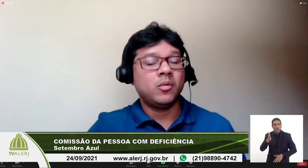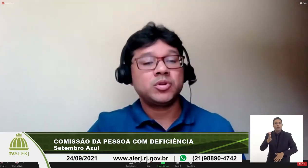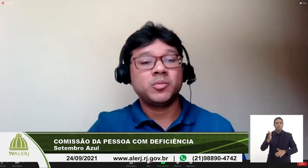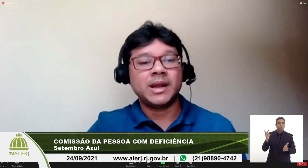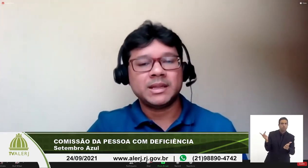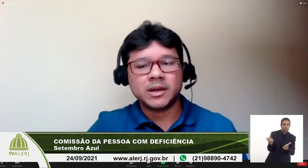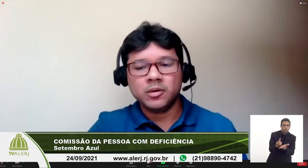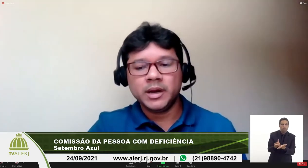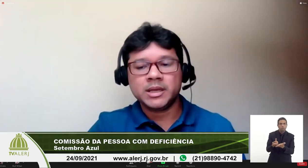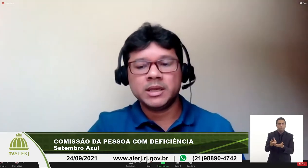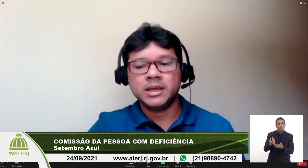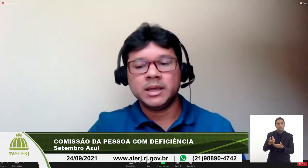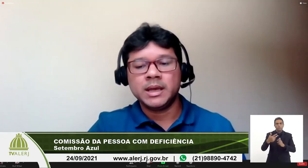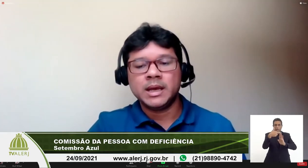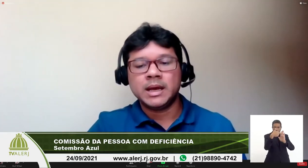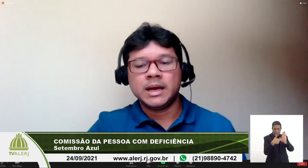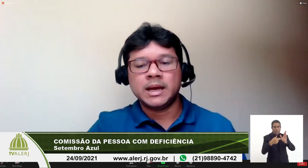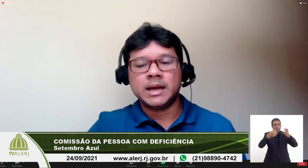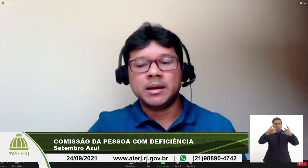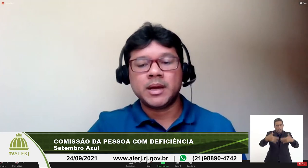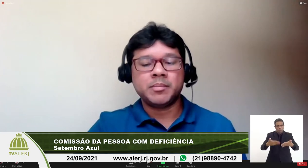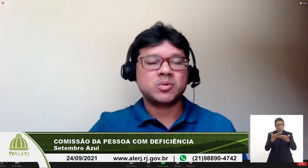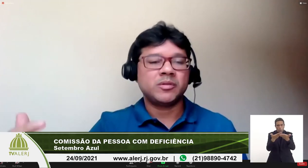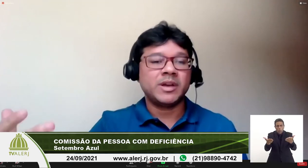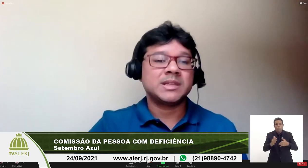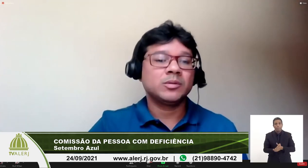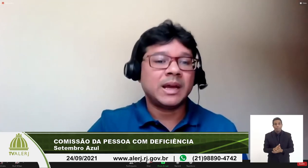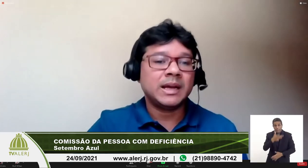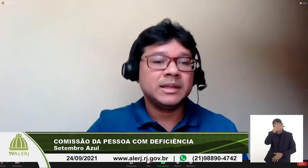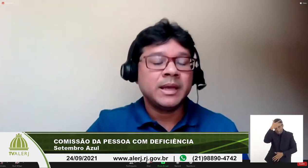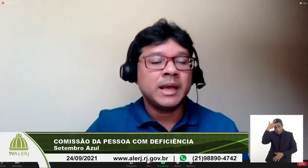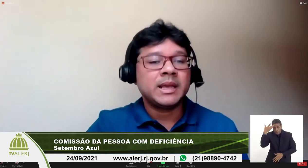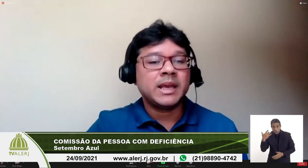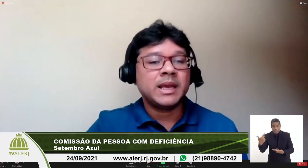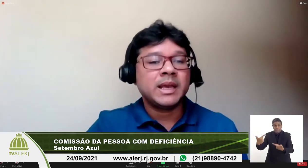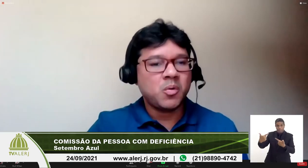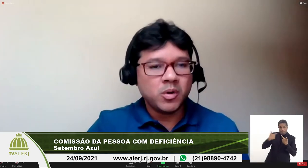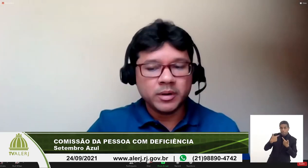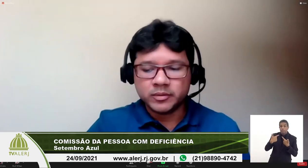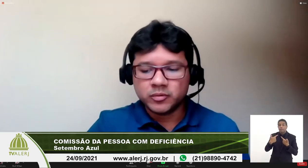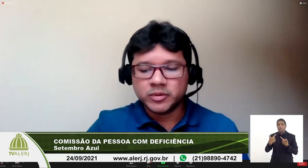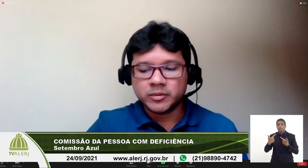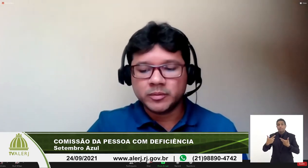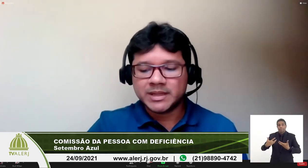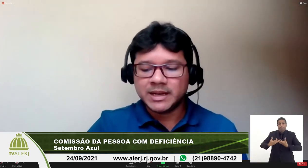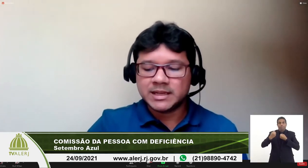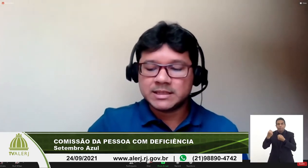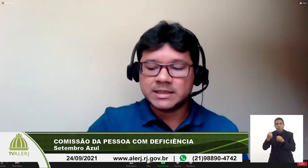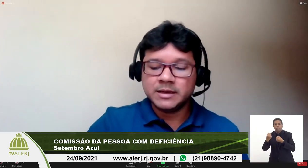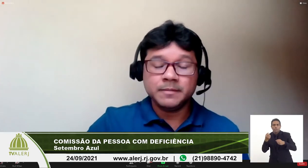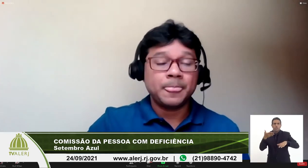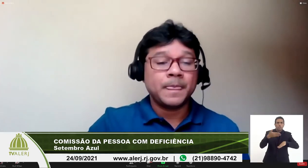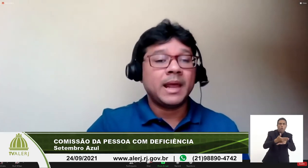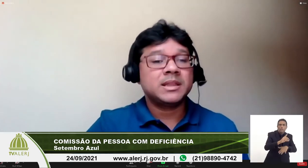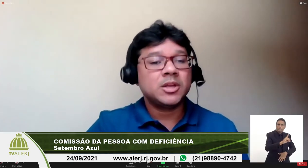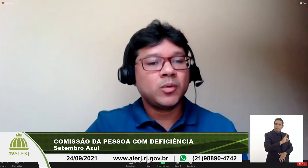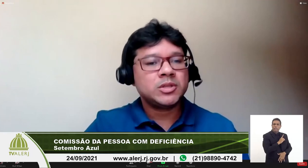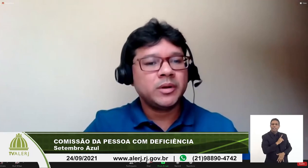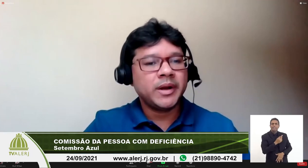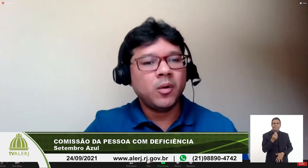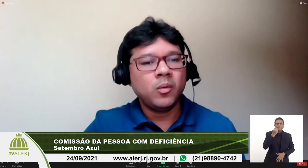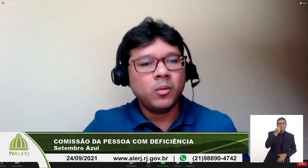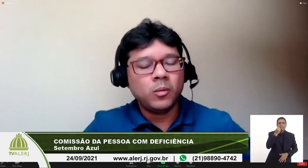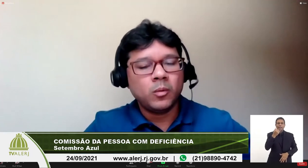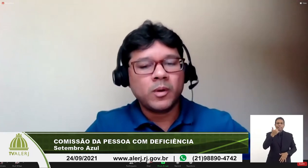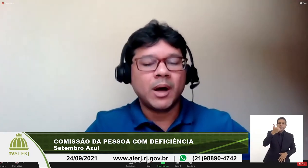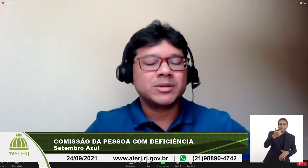relato agora que a pessoa foi assaltada e ela chegou em uma delegacia ela tentou